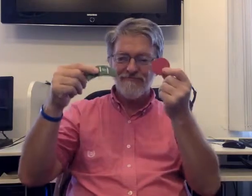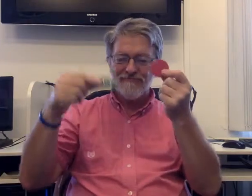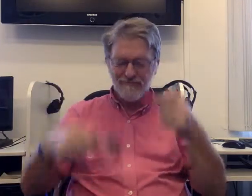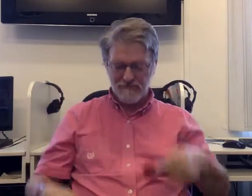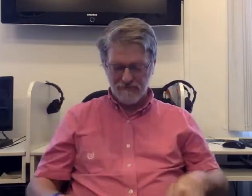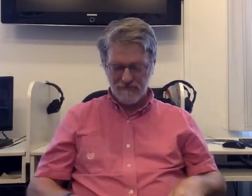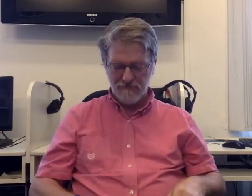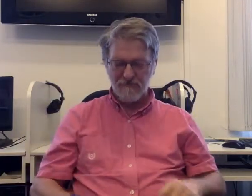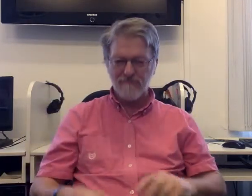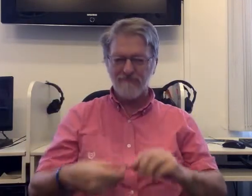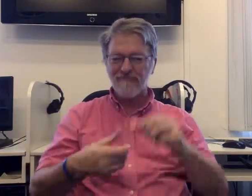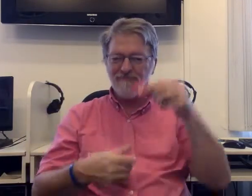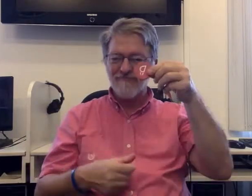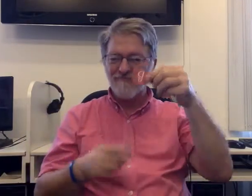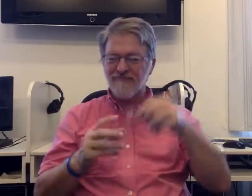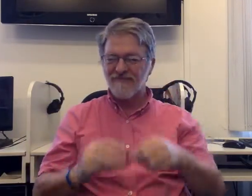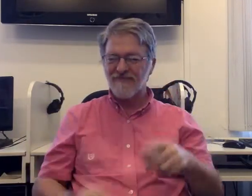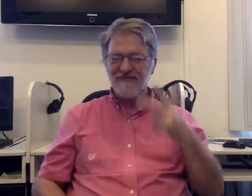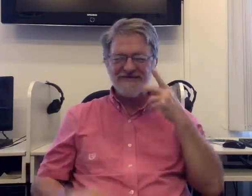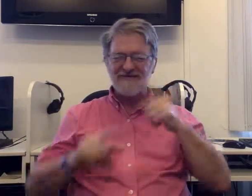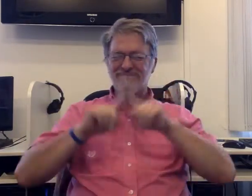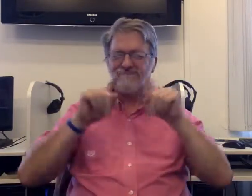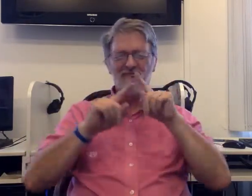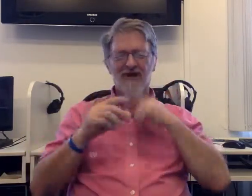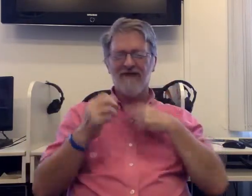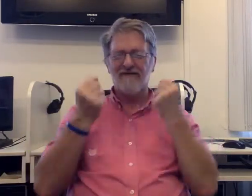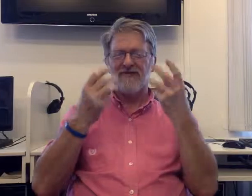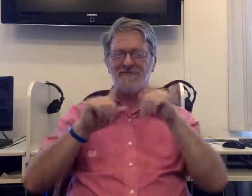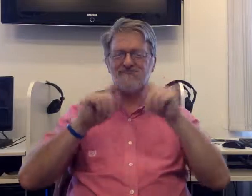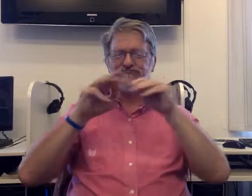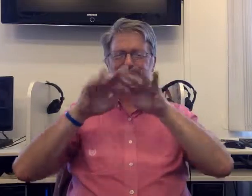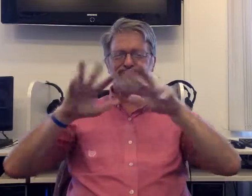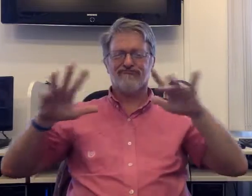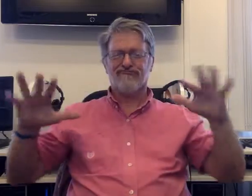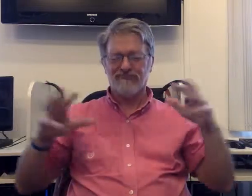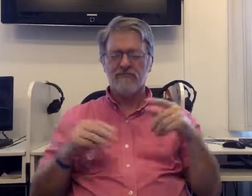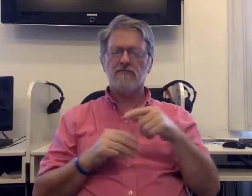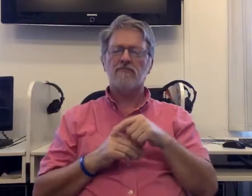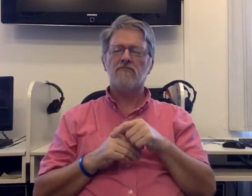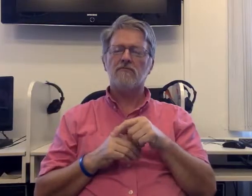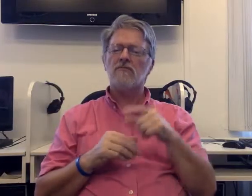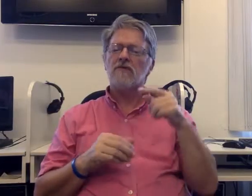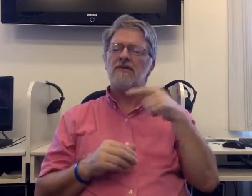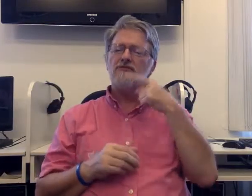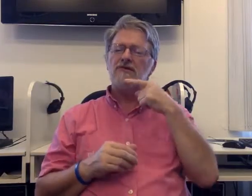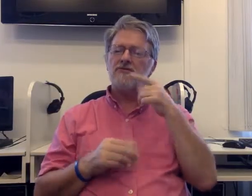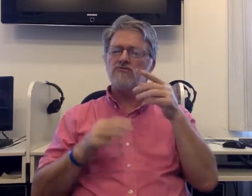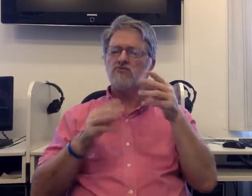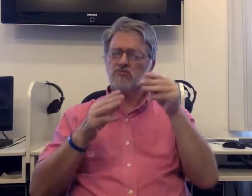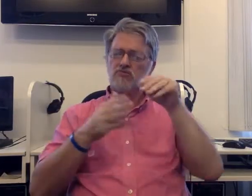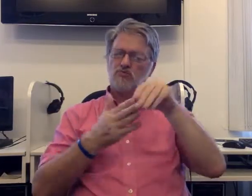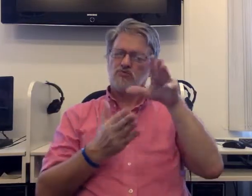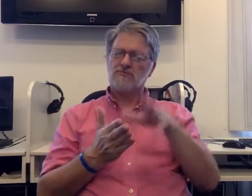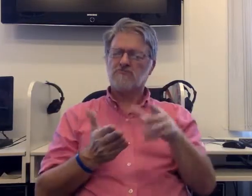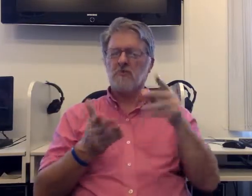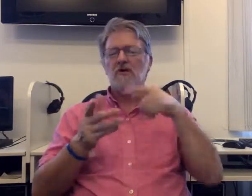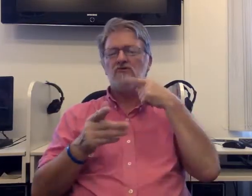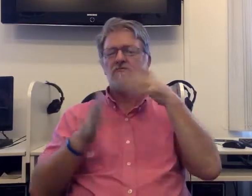Vypadá to asi takhle. A ty znaky, které jste viděli, tak ty já používám proto,